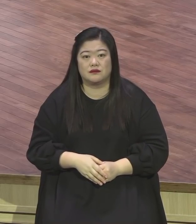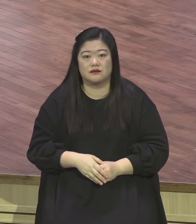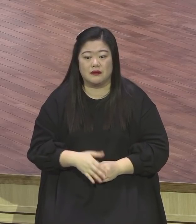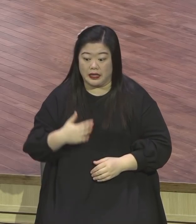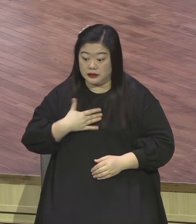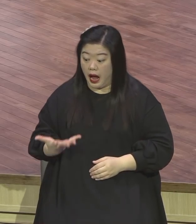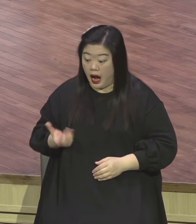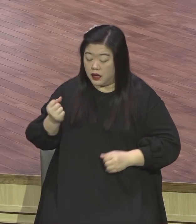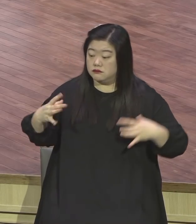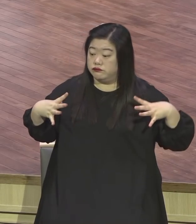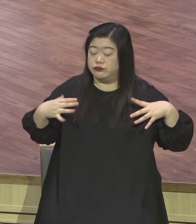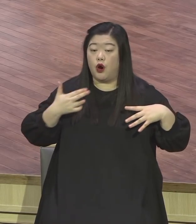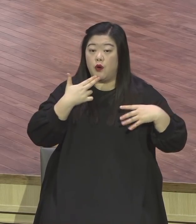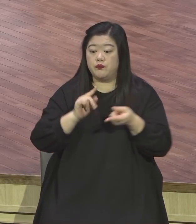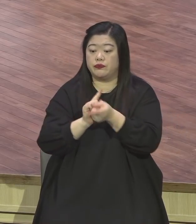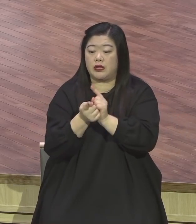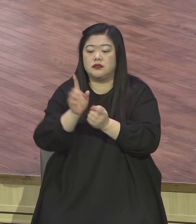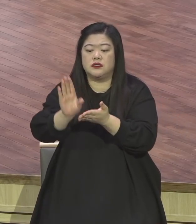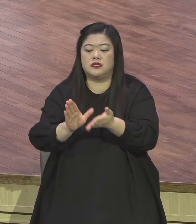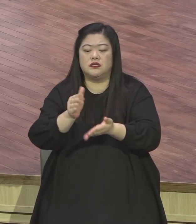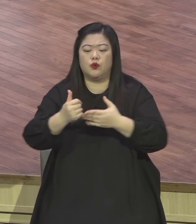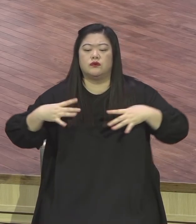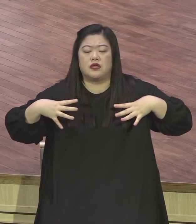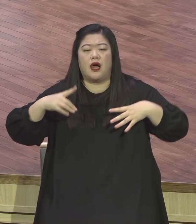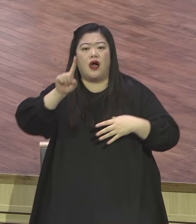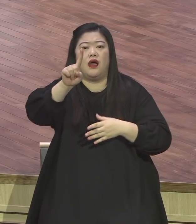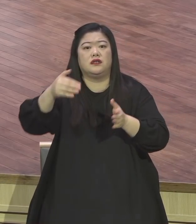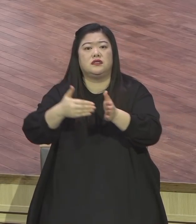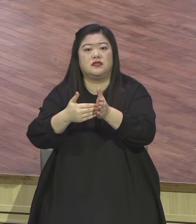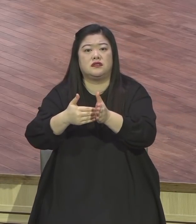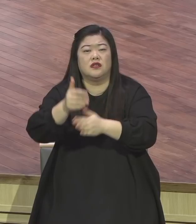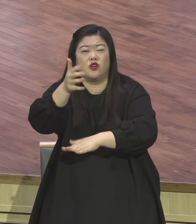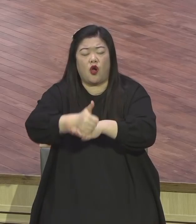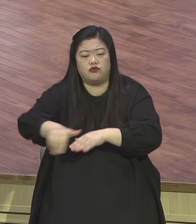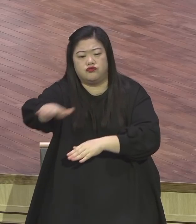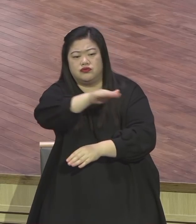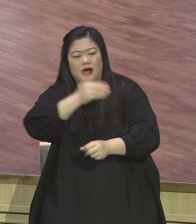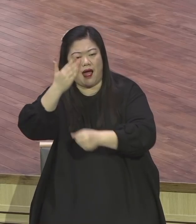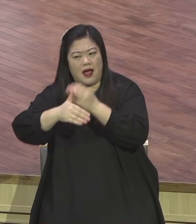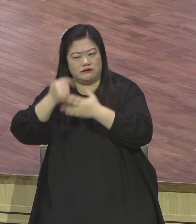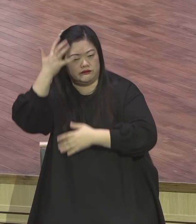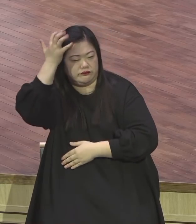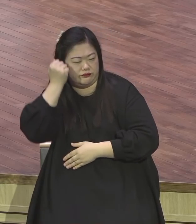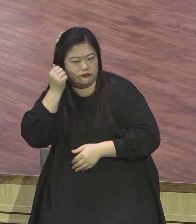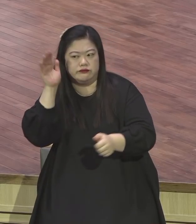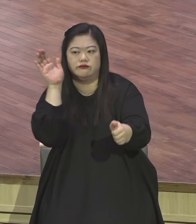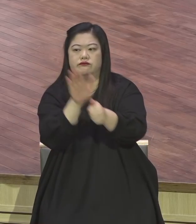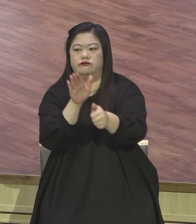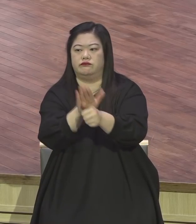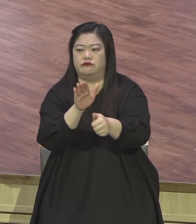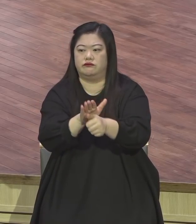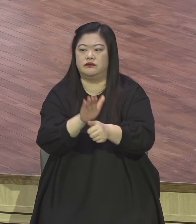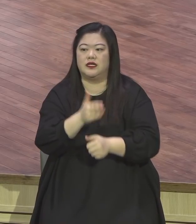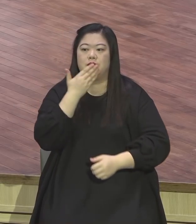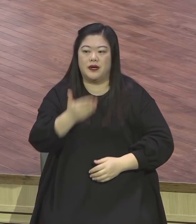때문에 주님만 바라볼 수밖에 없기 때문에 정말 제자 나올 수 있는 공동체가 되겠다